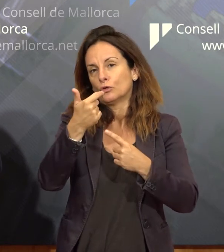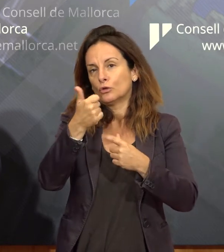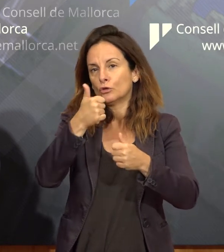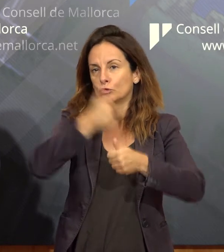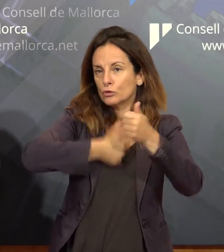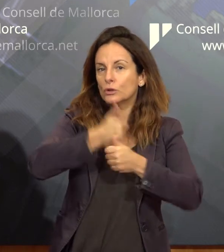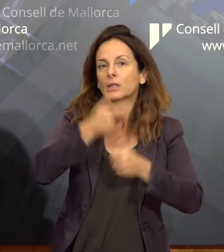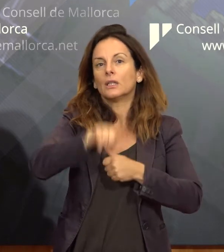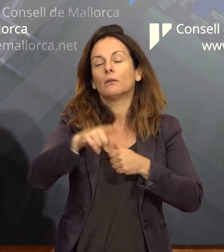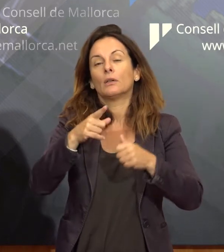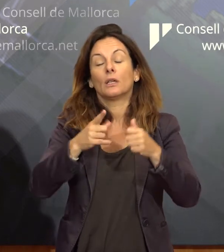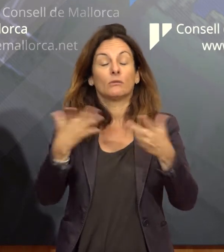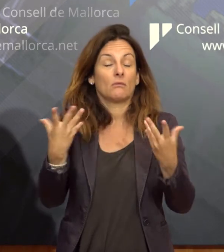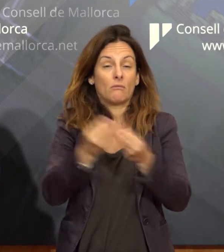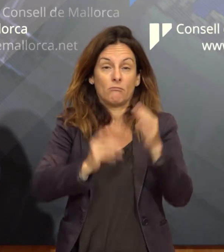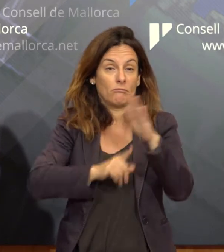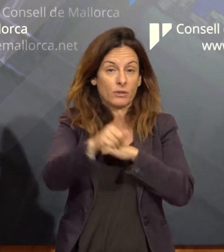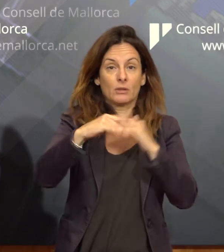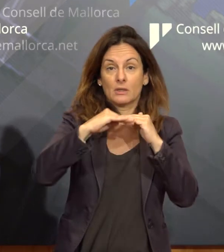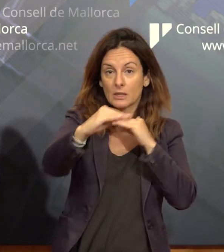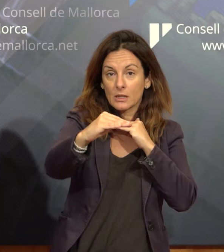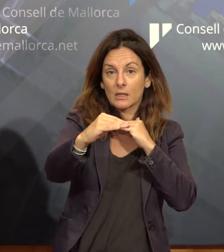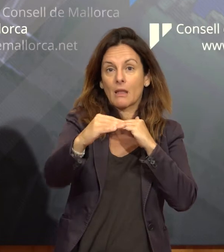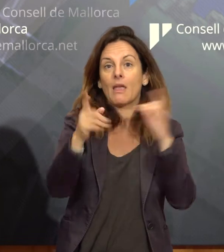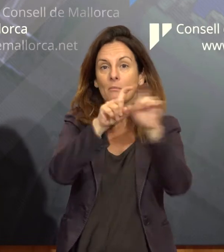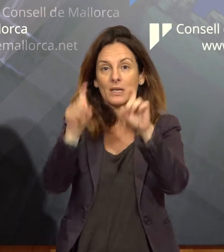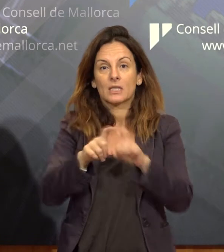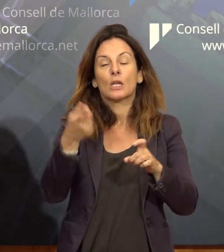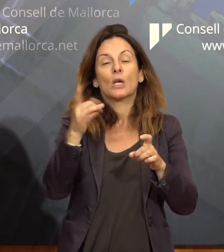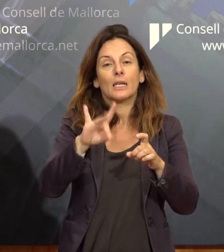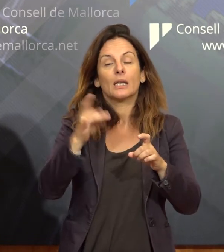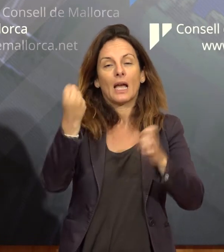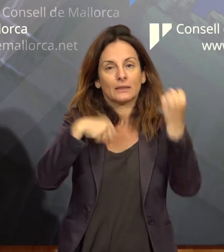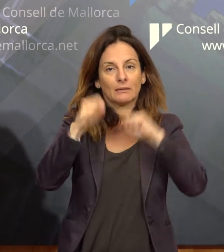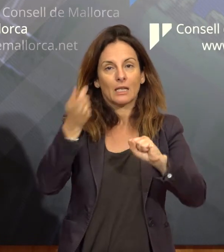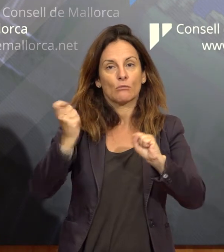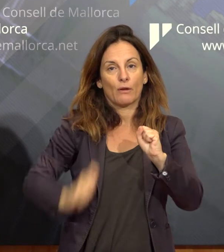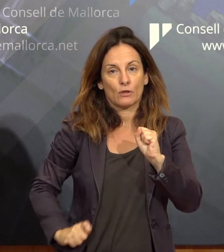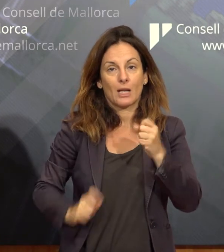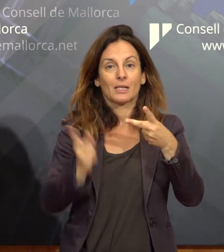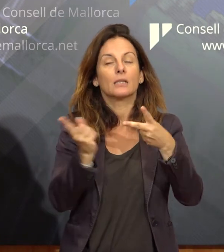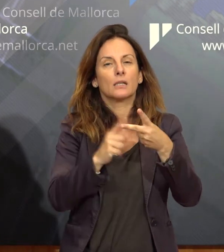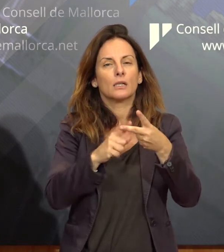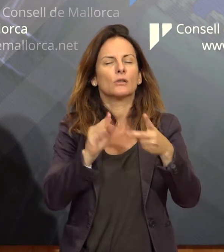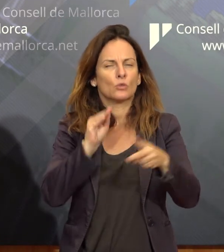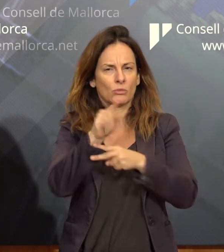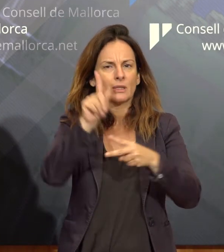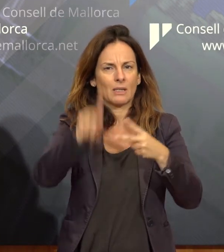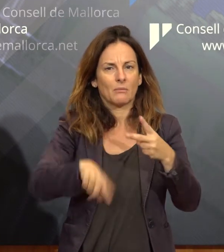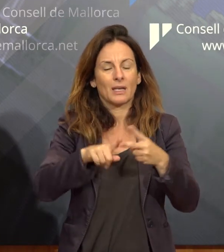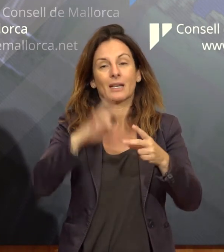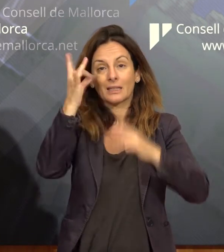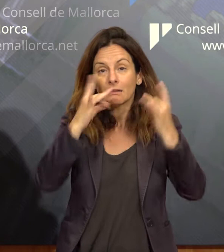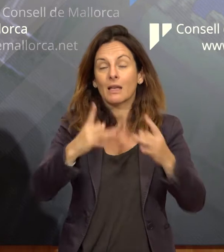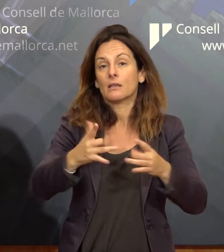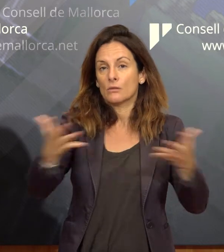els objectius de desenvolupament sostenible a les empreses i a les activitats professionals. En segon lloc, activitats que promoguin, que